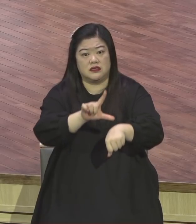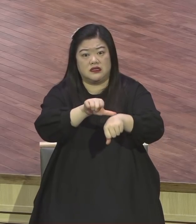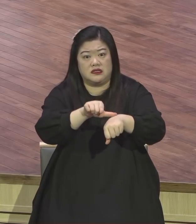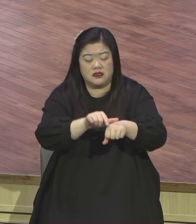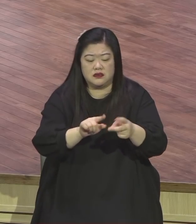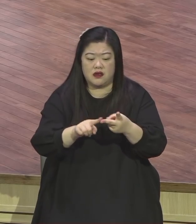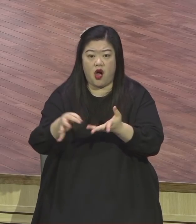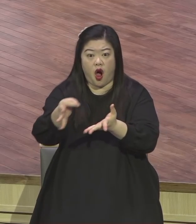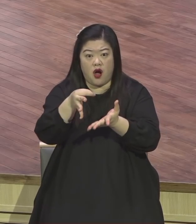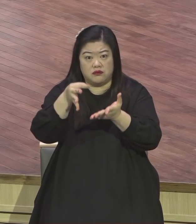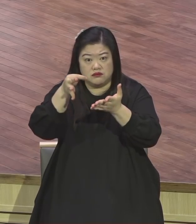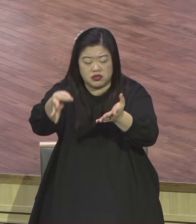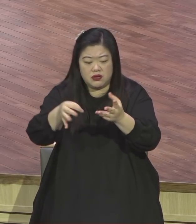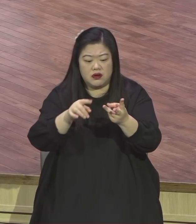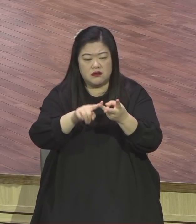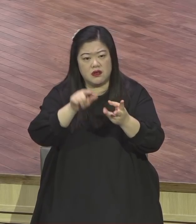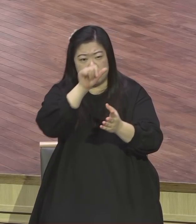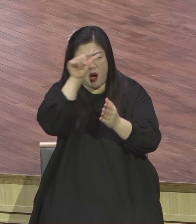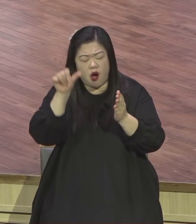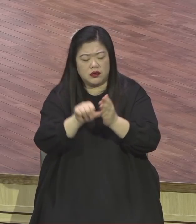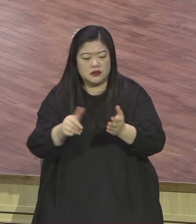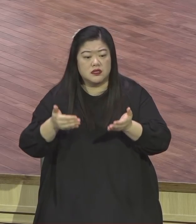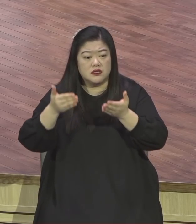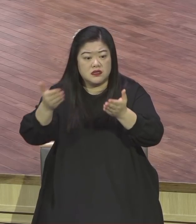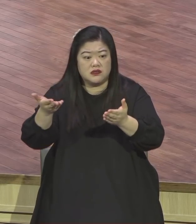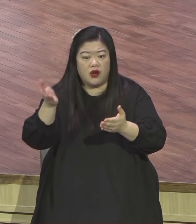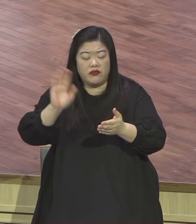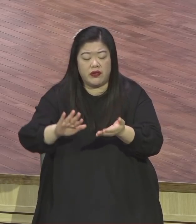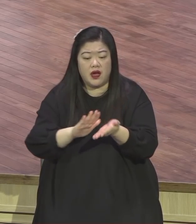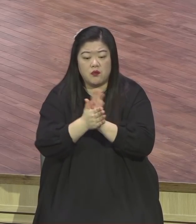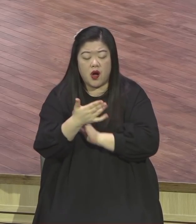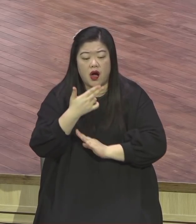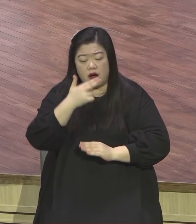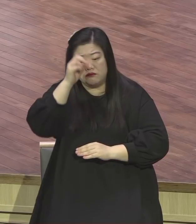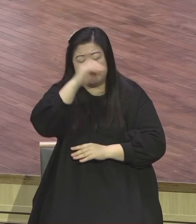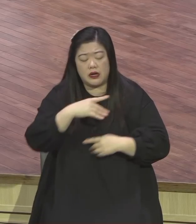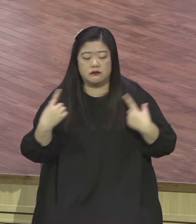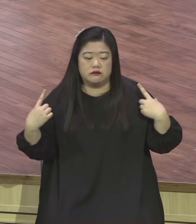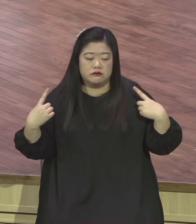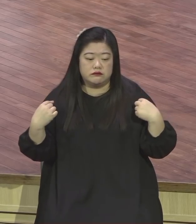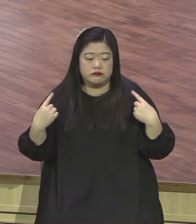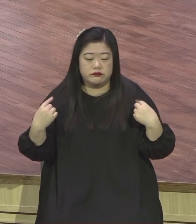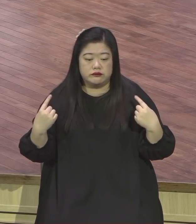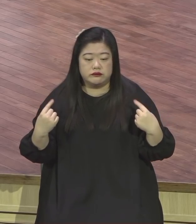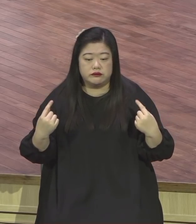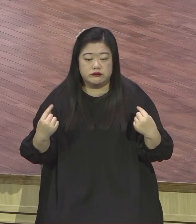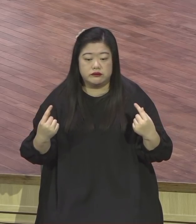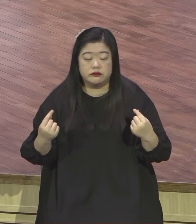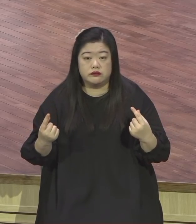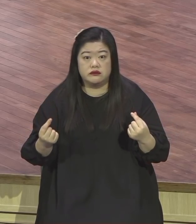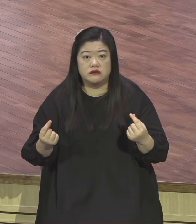도려 다니면서 실제적인 놀라운 혜택을 전능자의 혜택을 못 보니